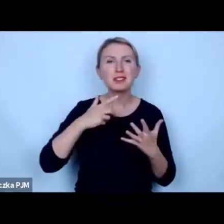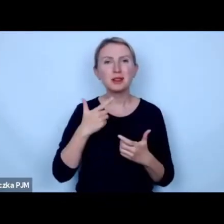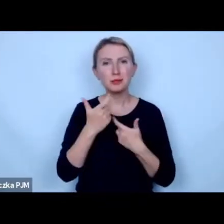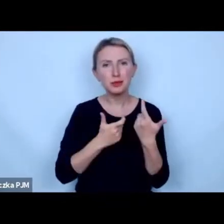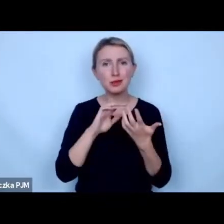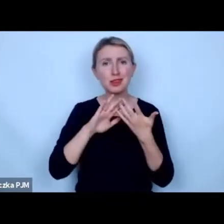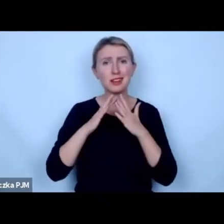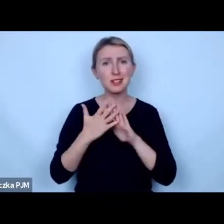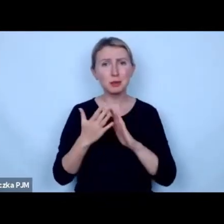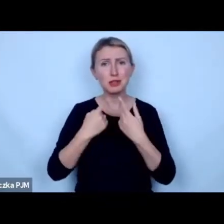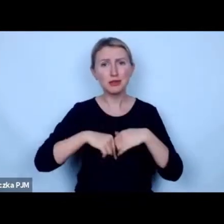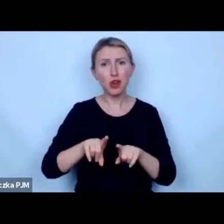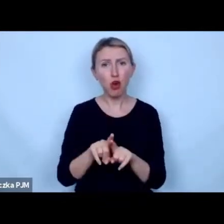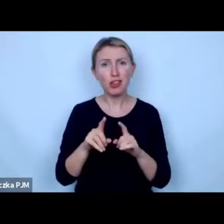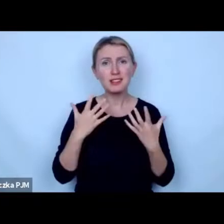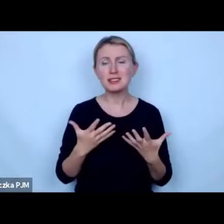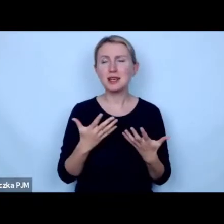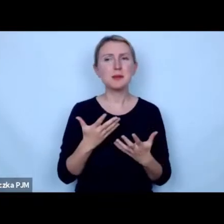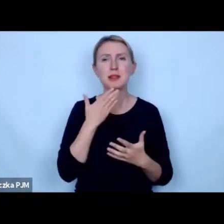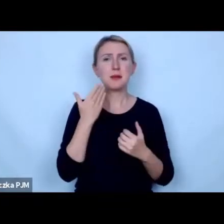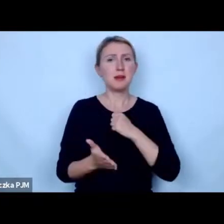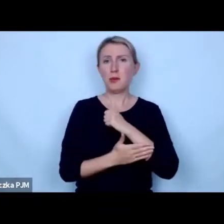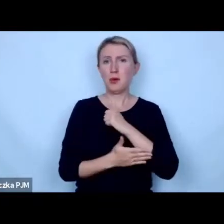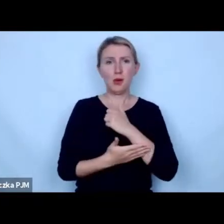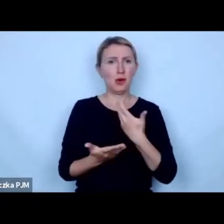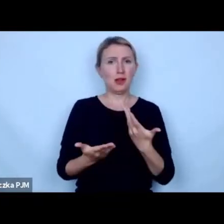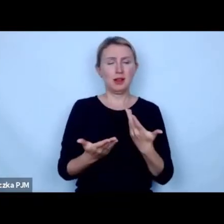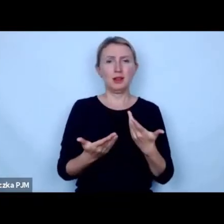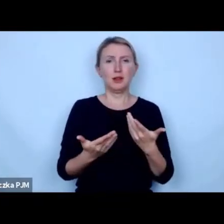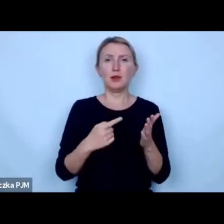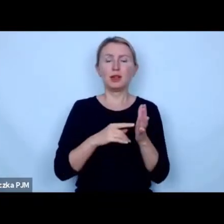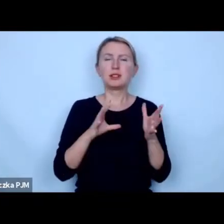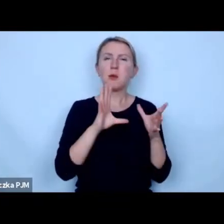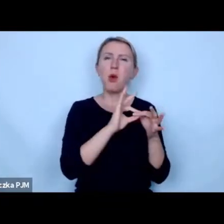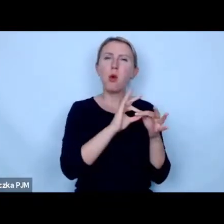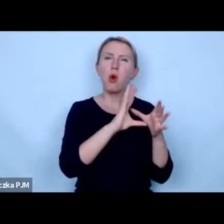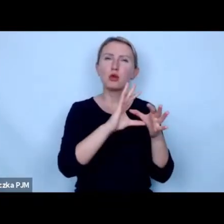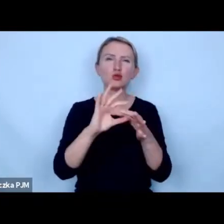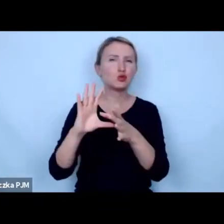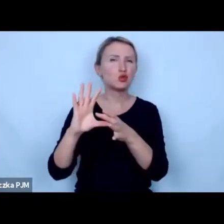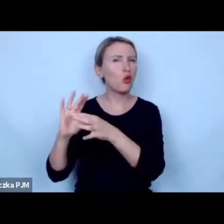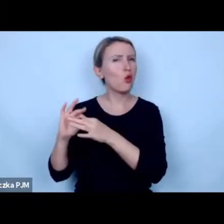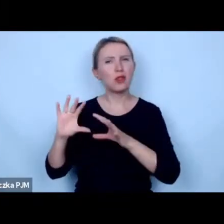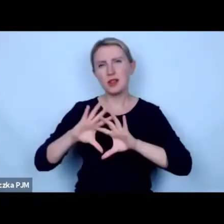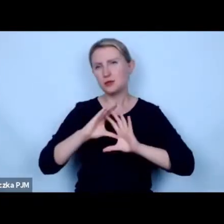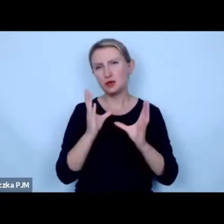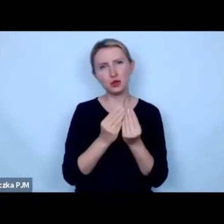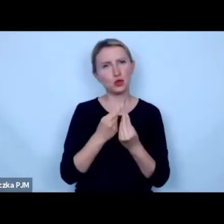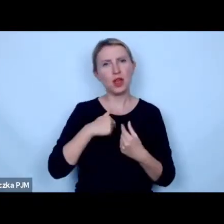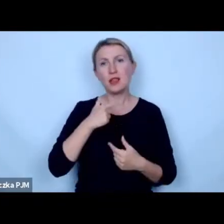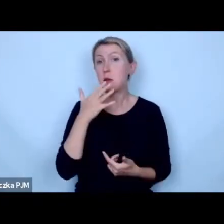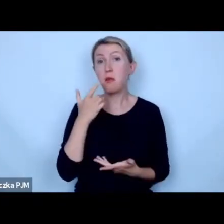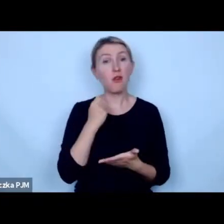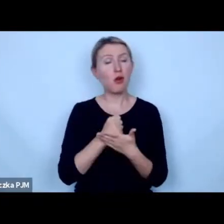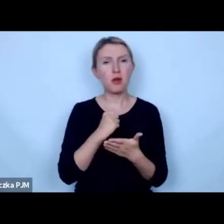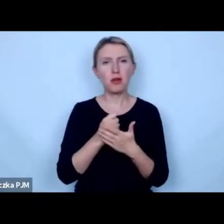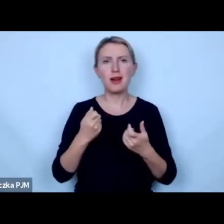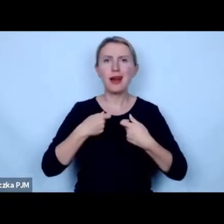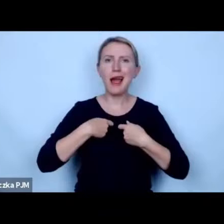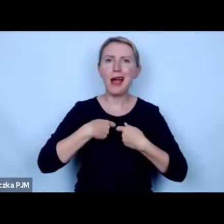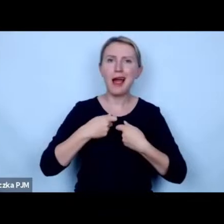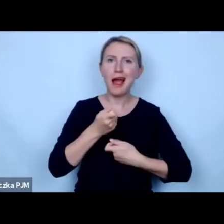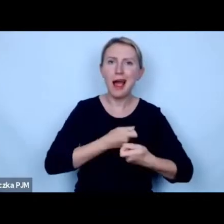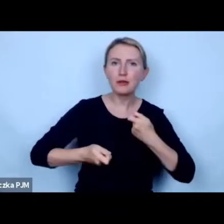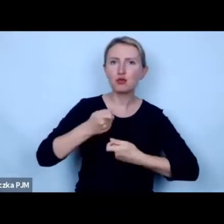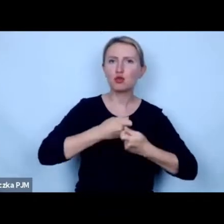transformację przeprowadzać to jest taka sieć naczyń połączonych nie mówiąc dużo kwestii właśnie handlu